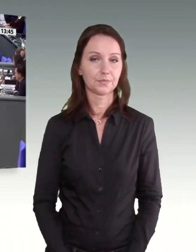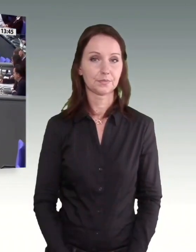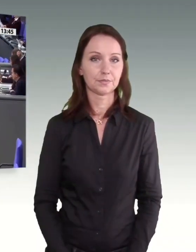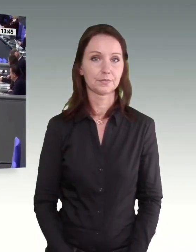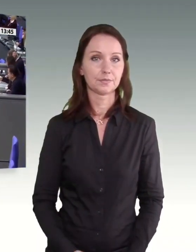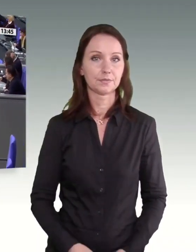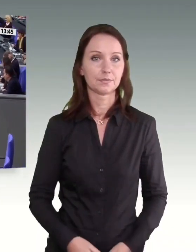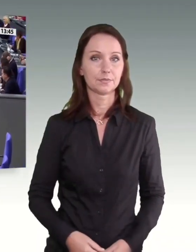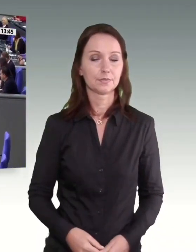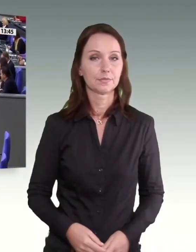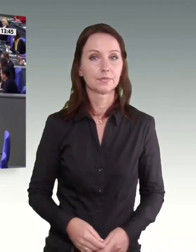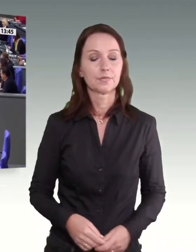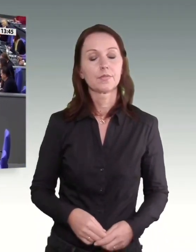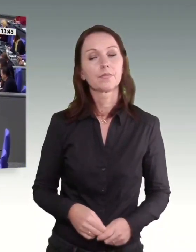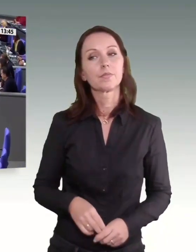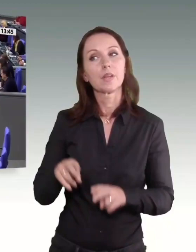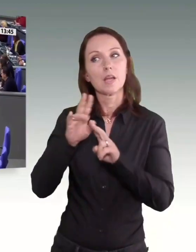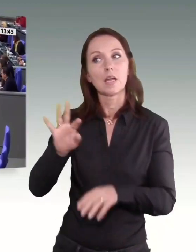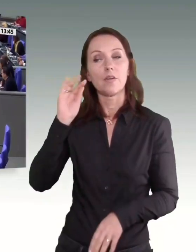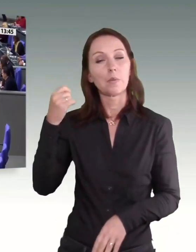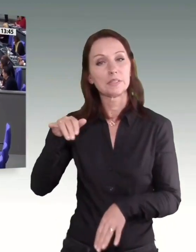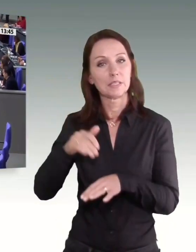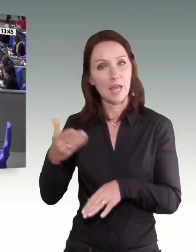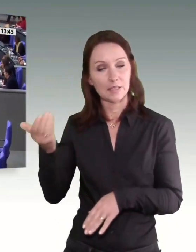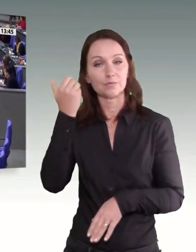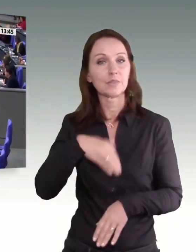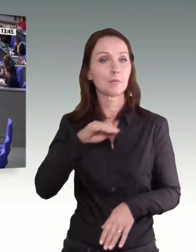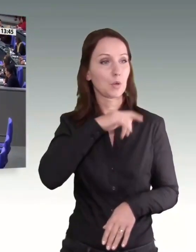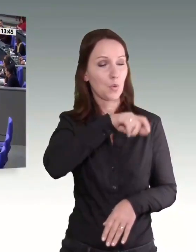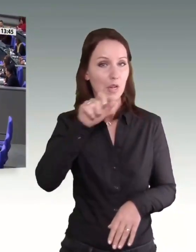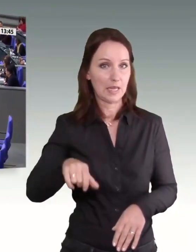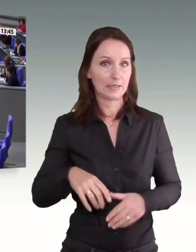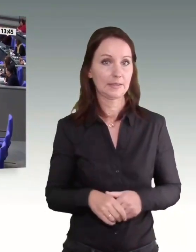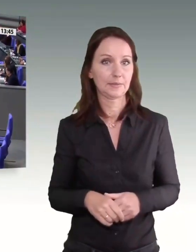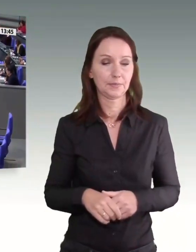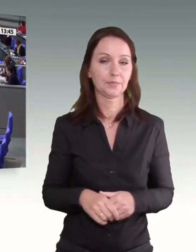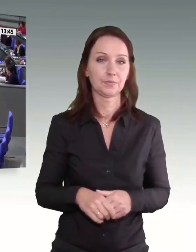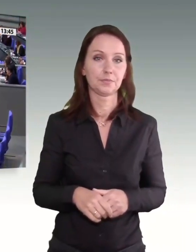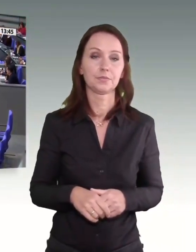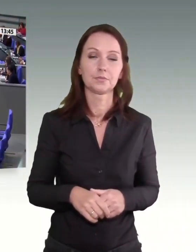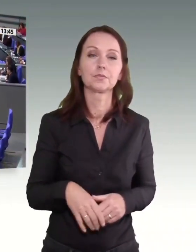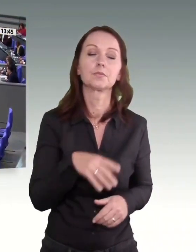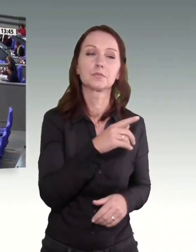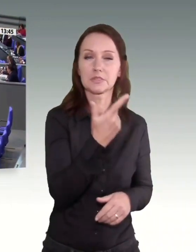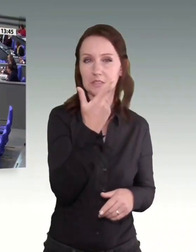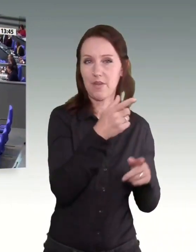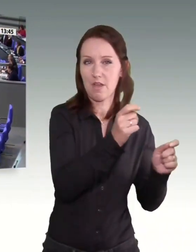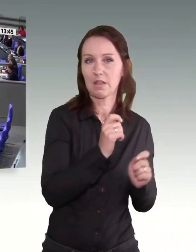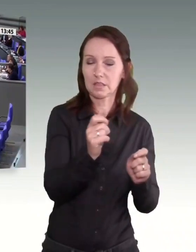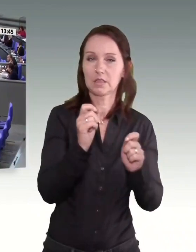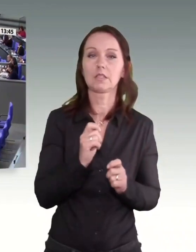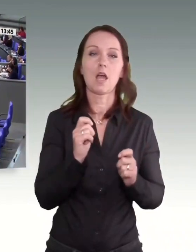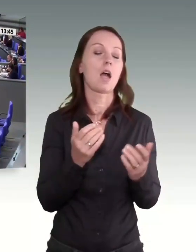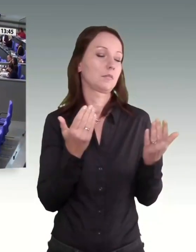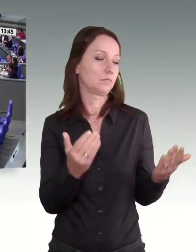Sehr geehrte Frau Präsidentin! Liebe Kolleginnen und Kollegen! Als ich den Titel der beiden Anträge gelesen habe, Titel